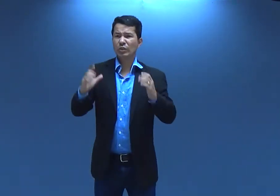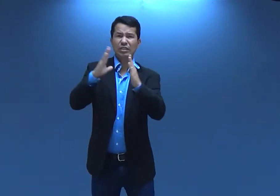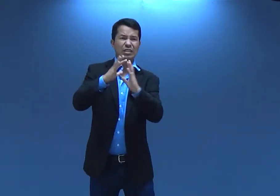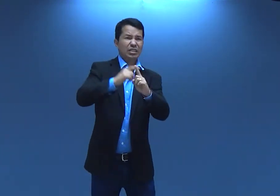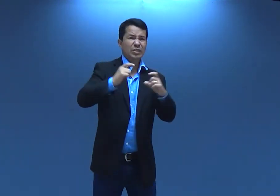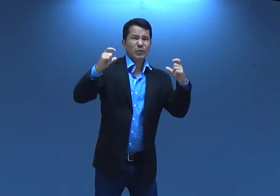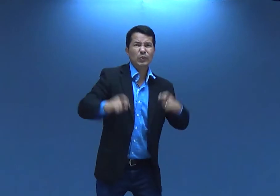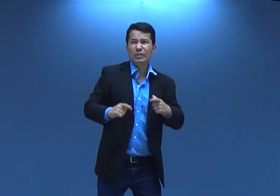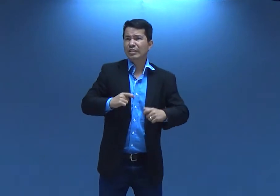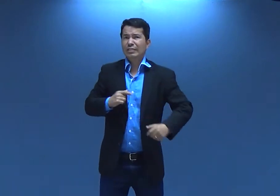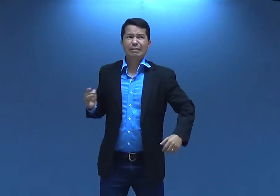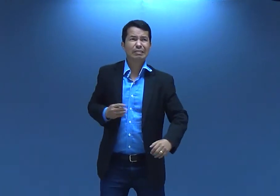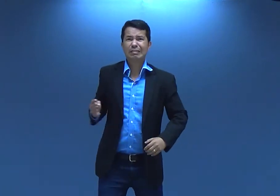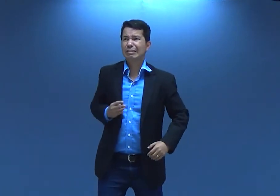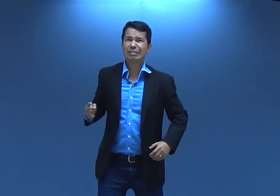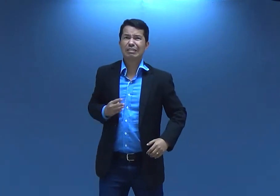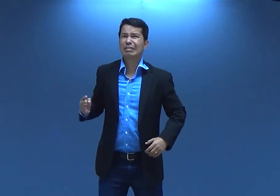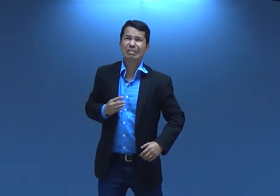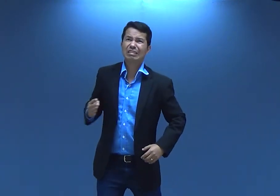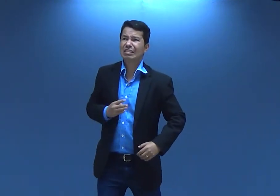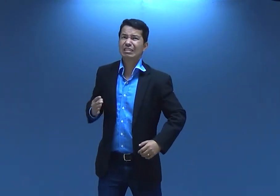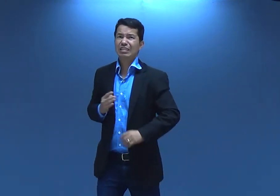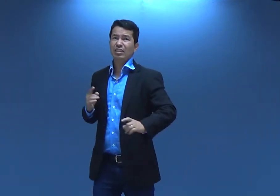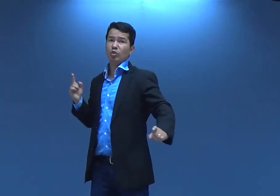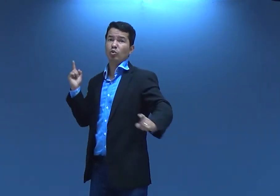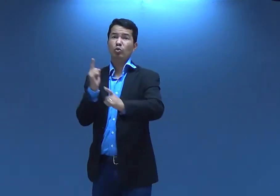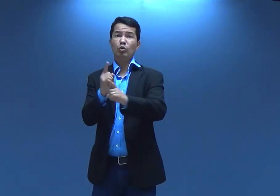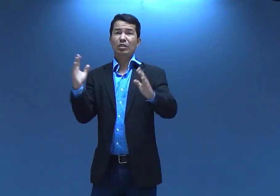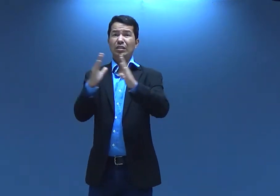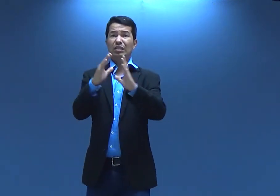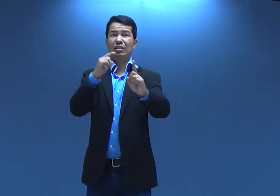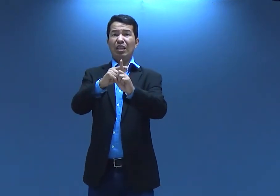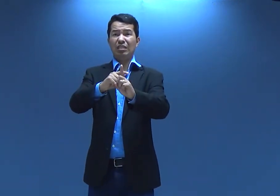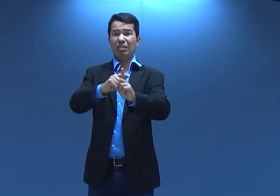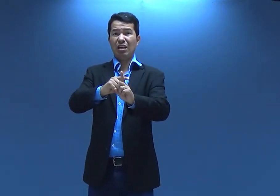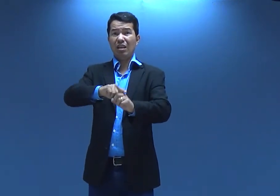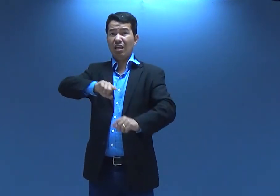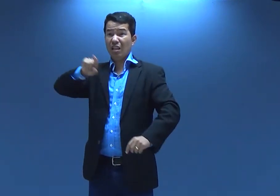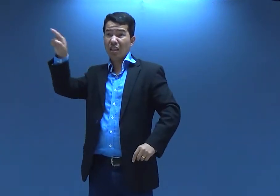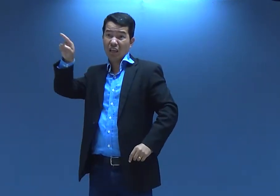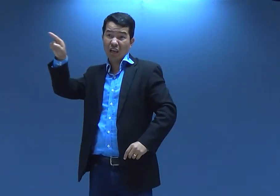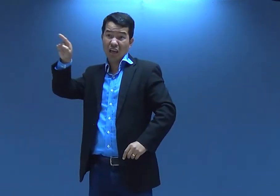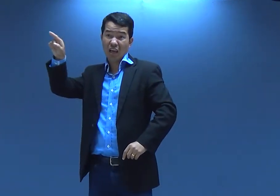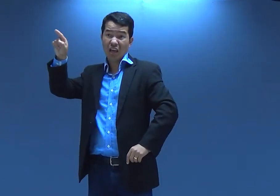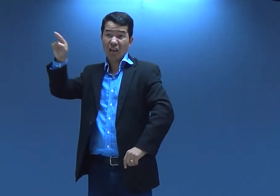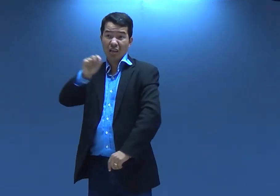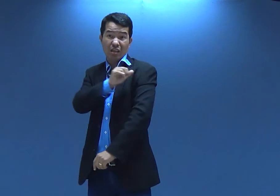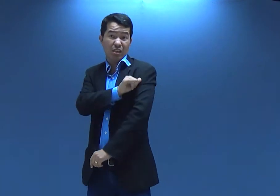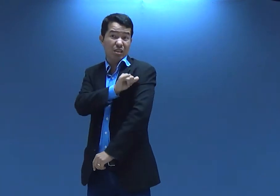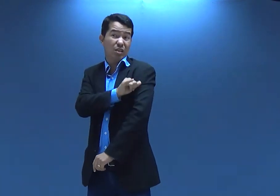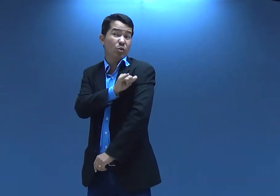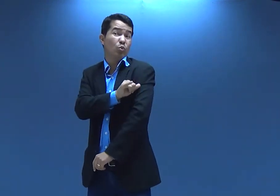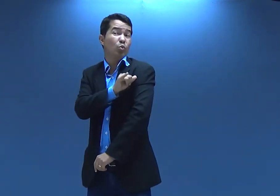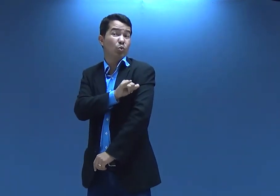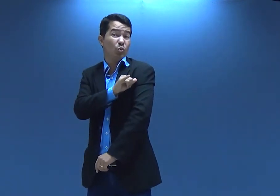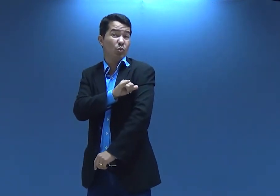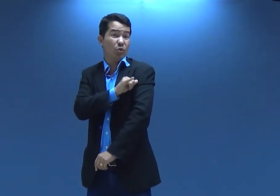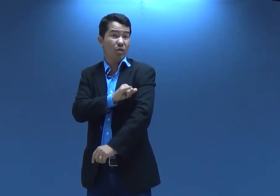né ai, onde será que tem uma igreja eu preciso ir numa igreja encontrou a igreja e lá lá no Rio de Janeiro